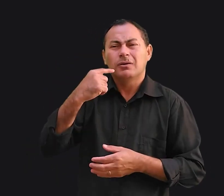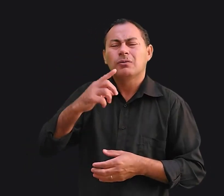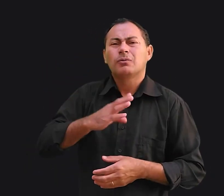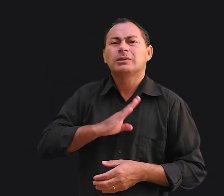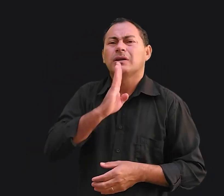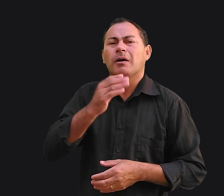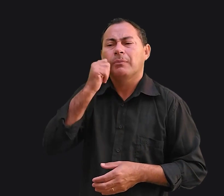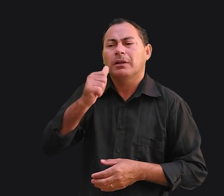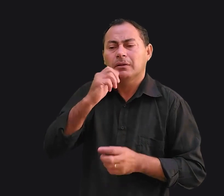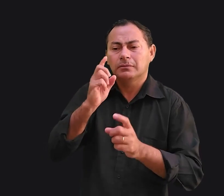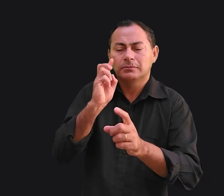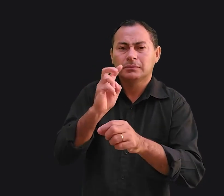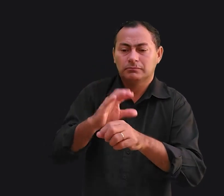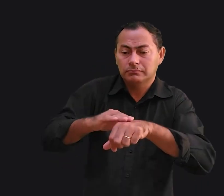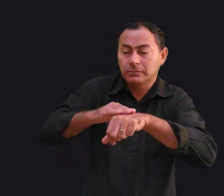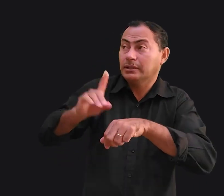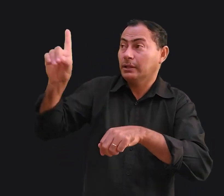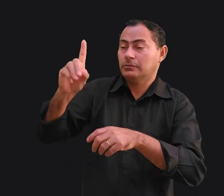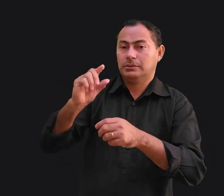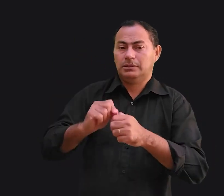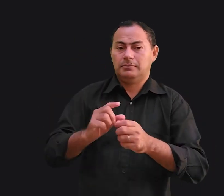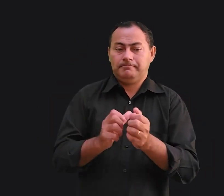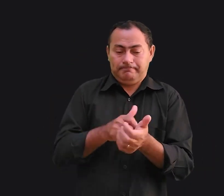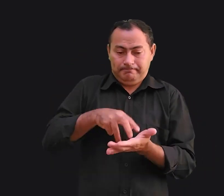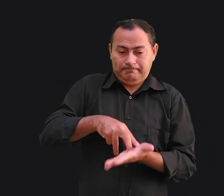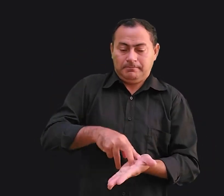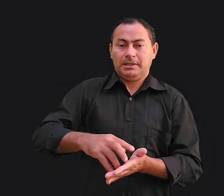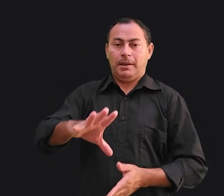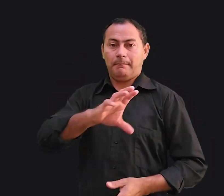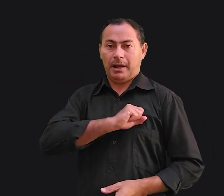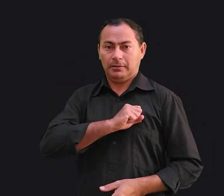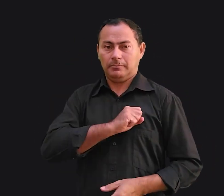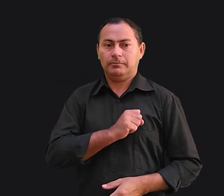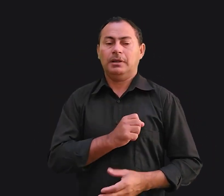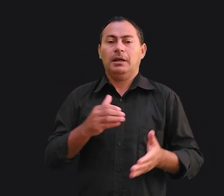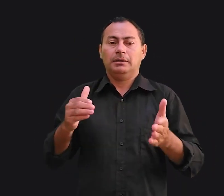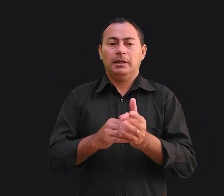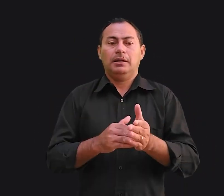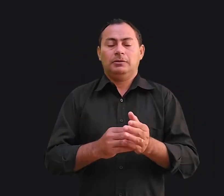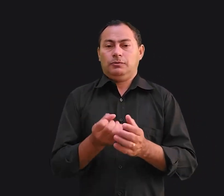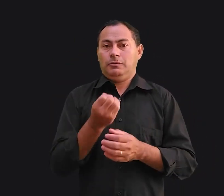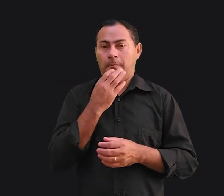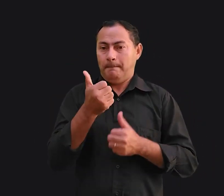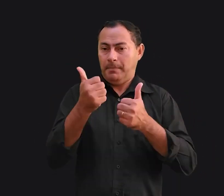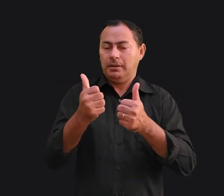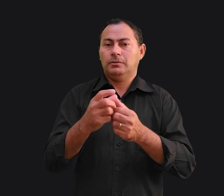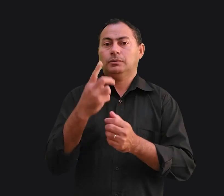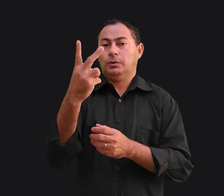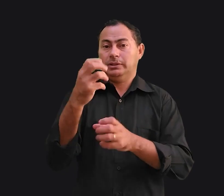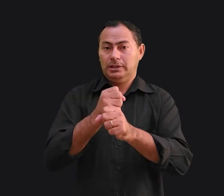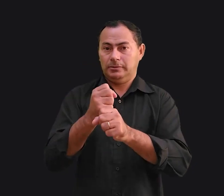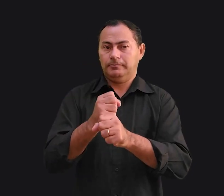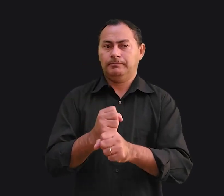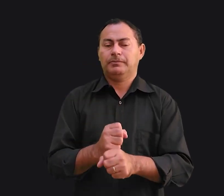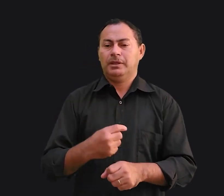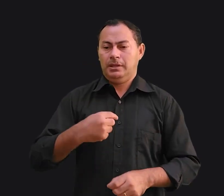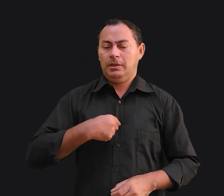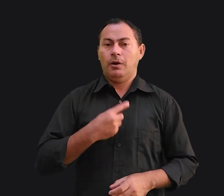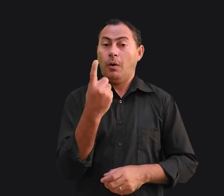senhora e fiz um trato com Deus que iria ser persistente em amá-la. Até que me saí bem por uns dois anos. Eu era o único